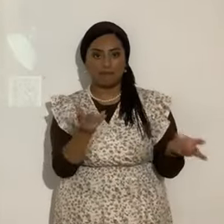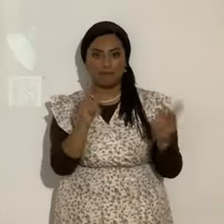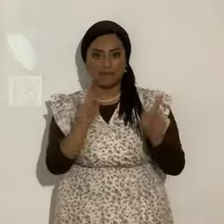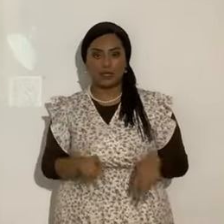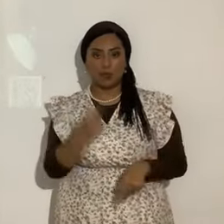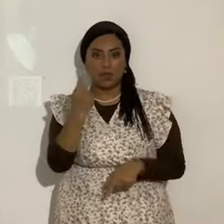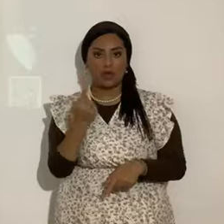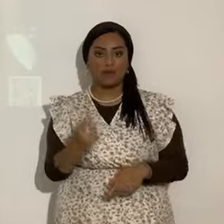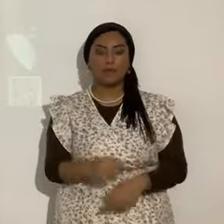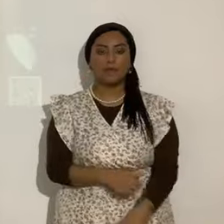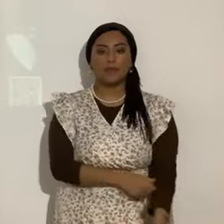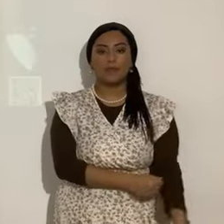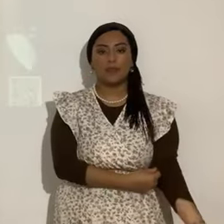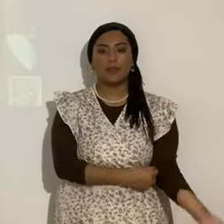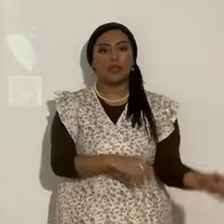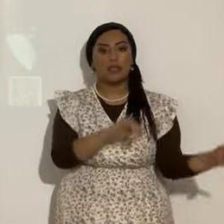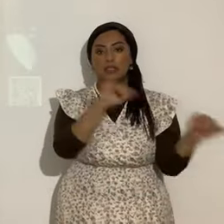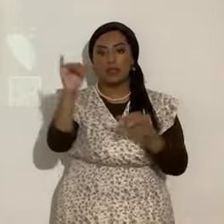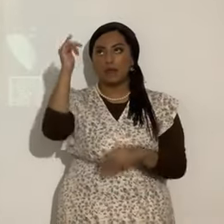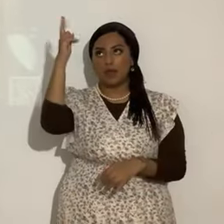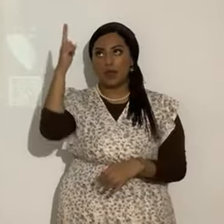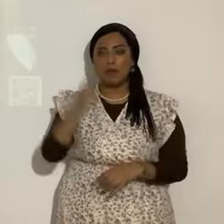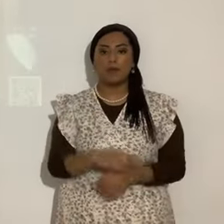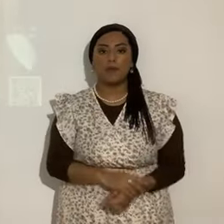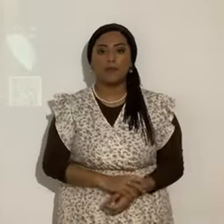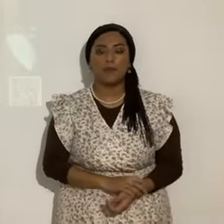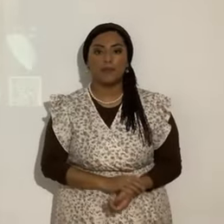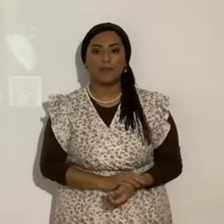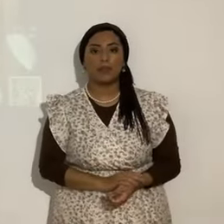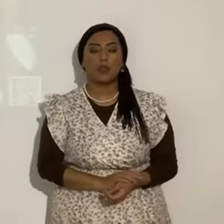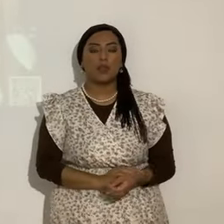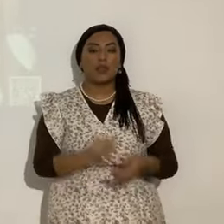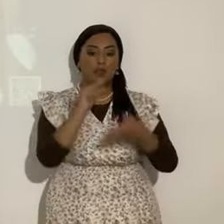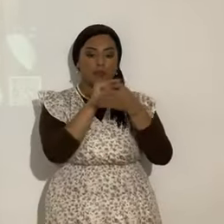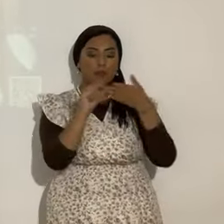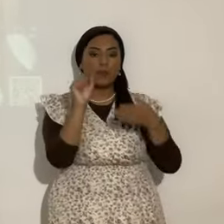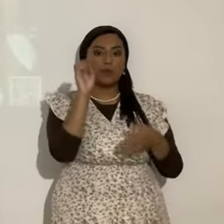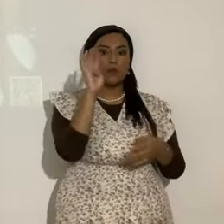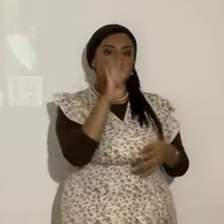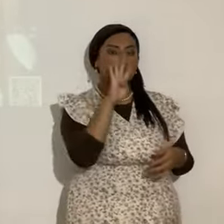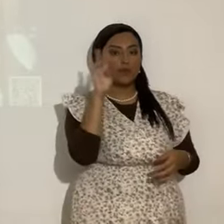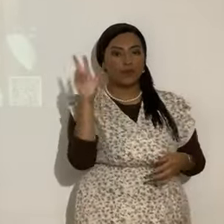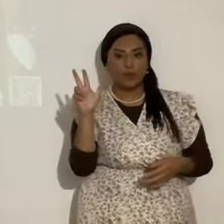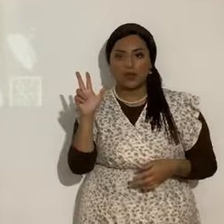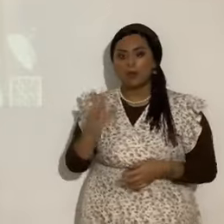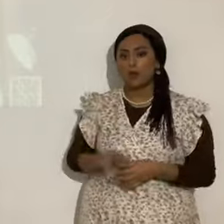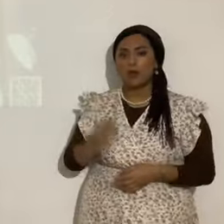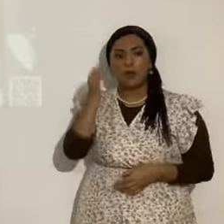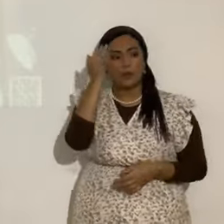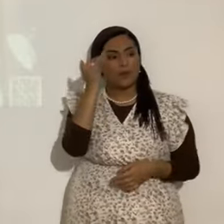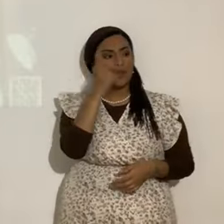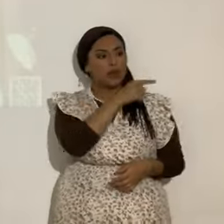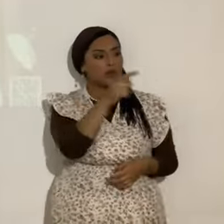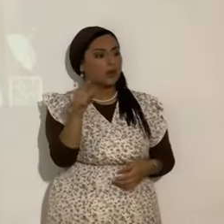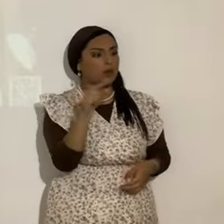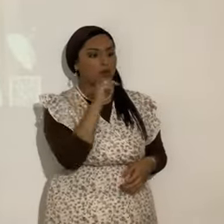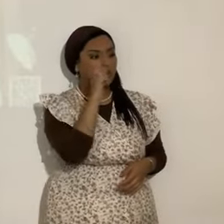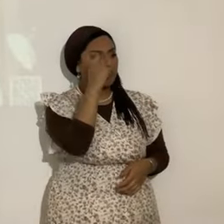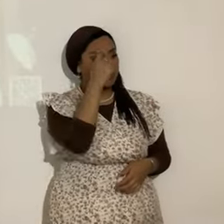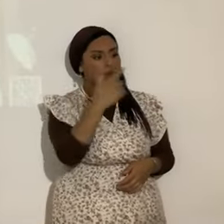bueno entonces esa es la idea ahora vamos a ver verso 43 ¿por qué no entendéis mi lenguaje? ¿por